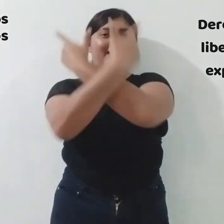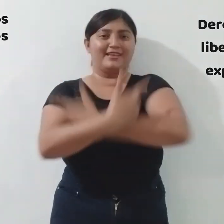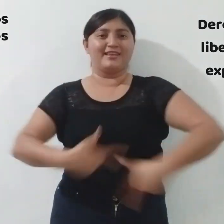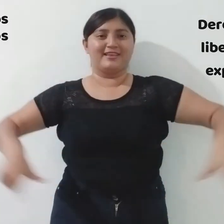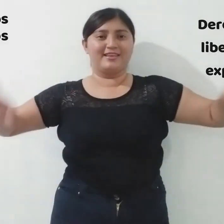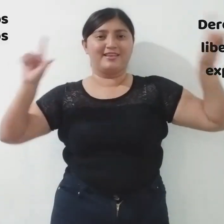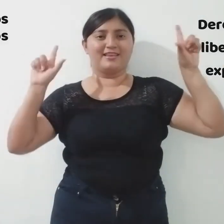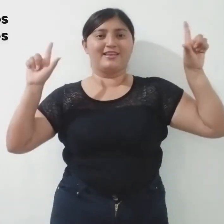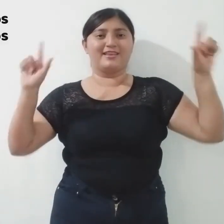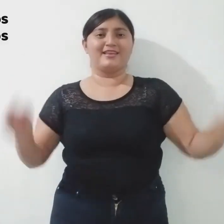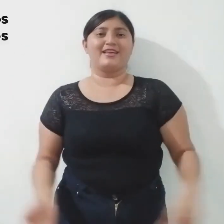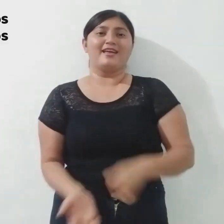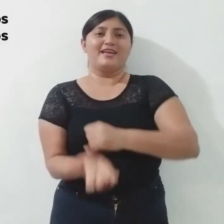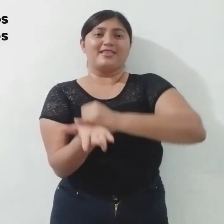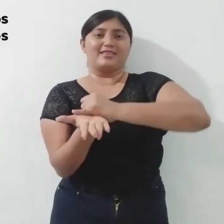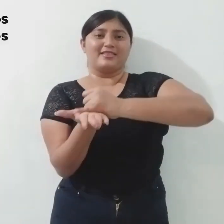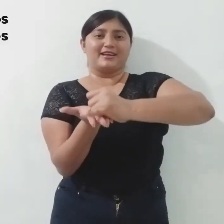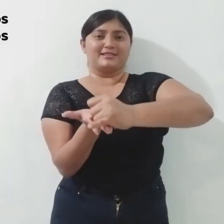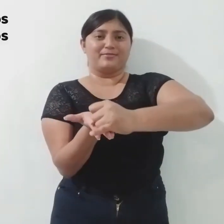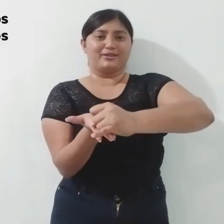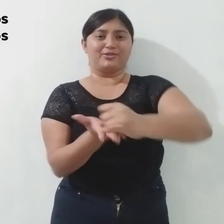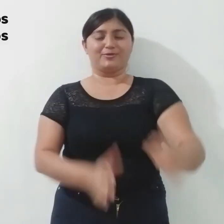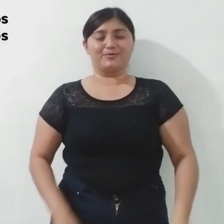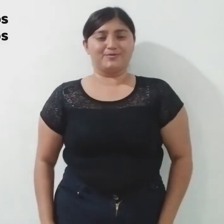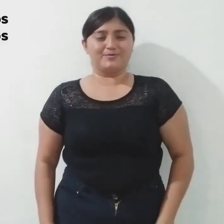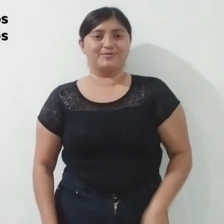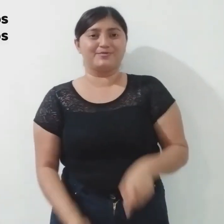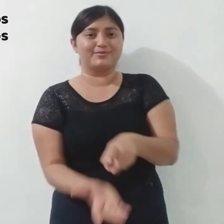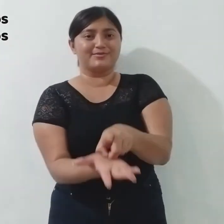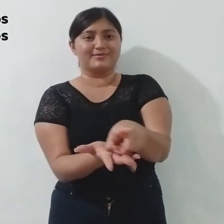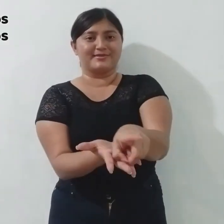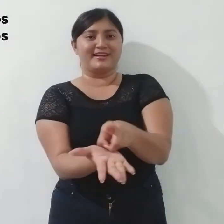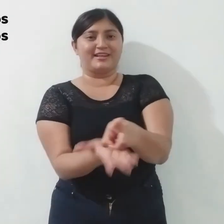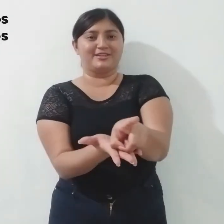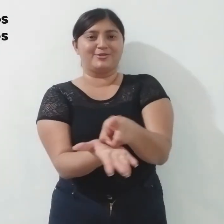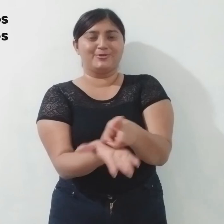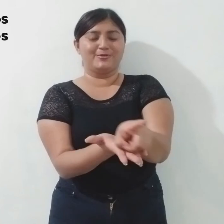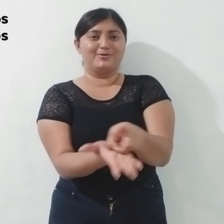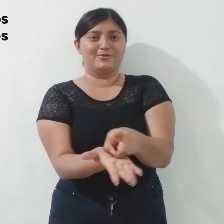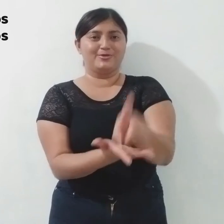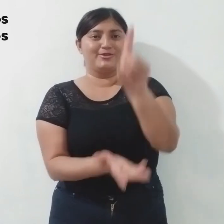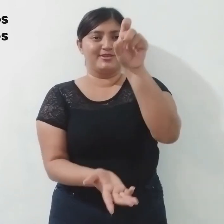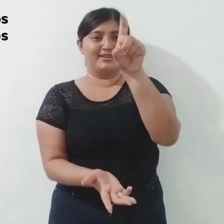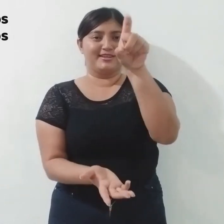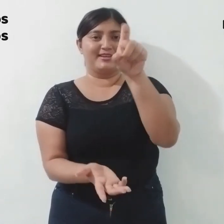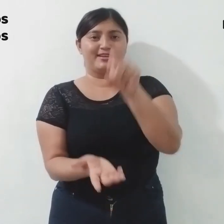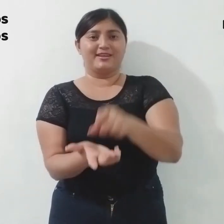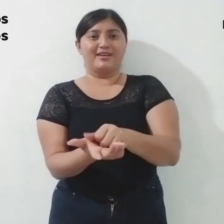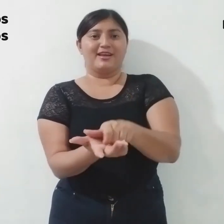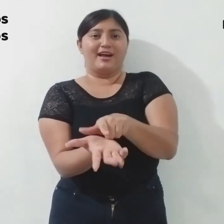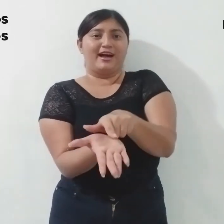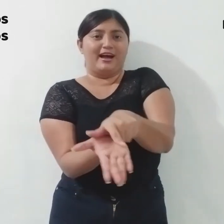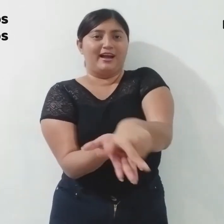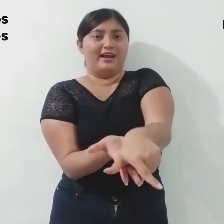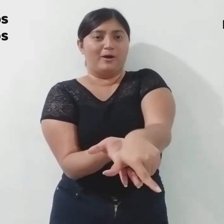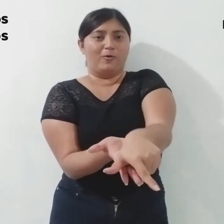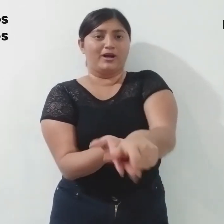de expresión, derecho al agua,